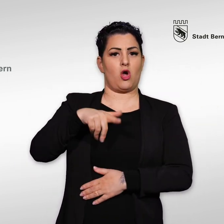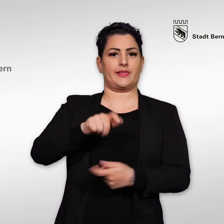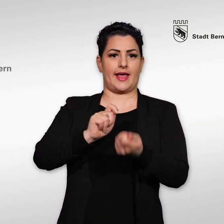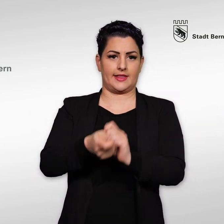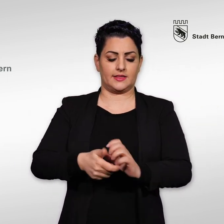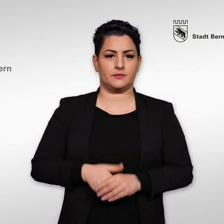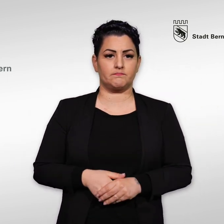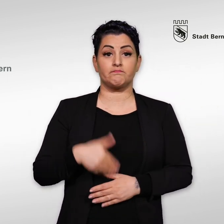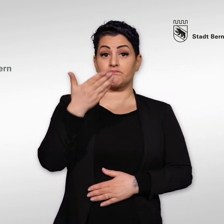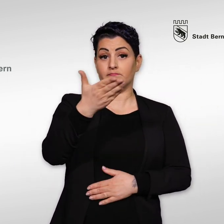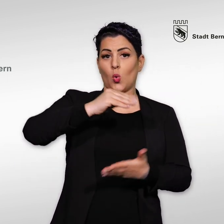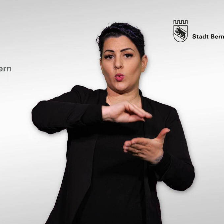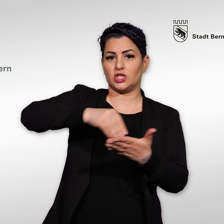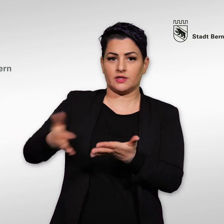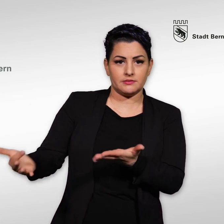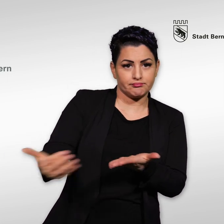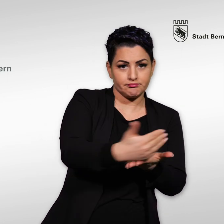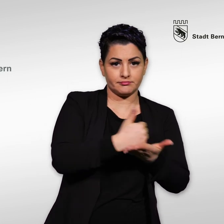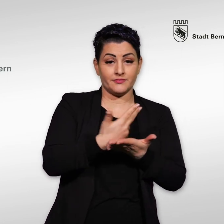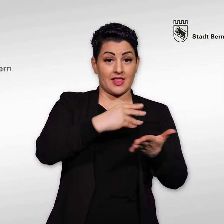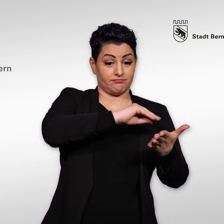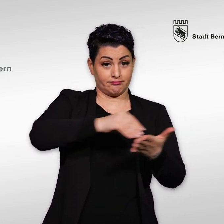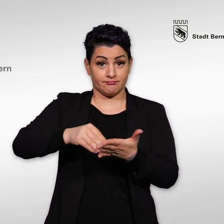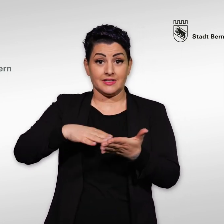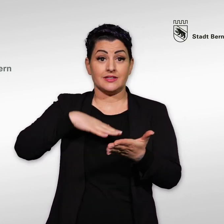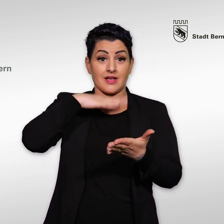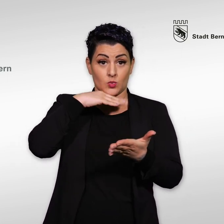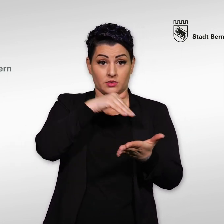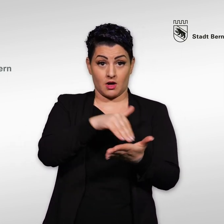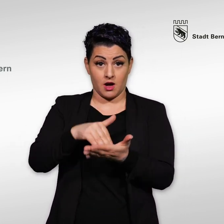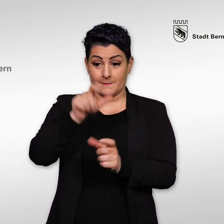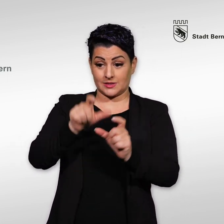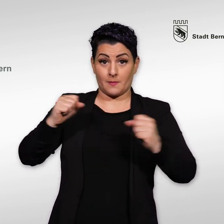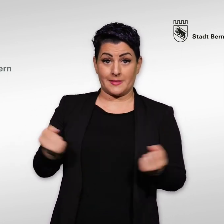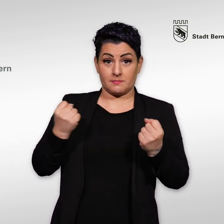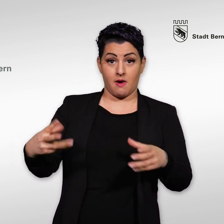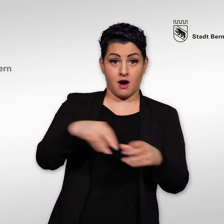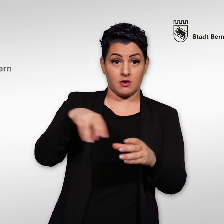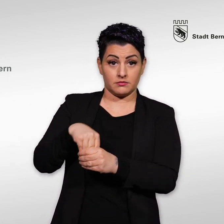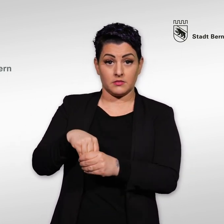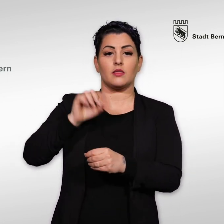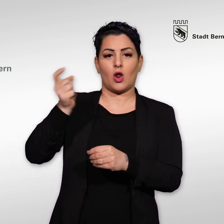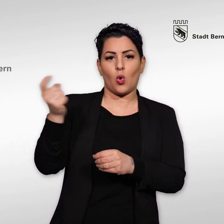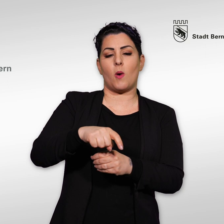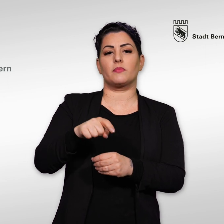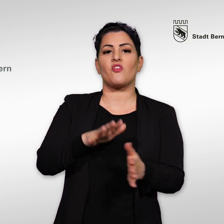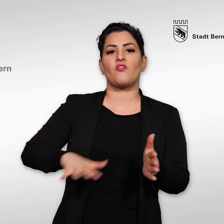ändern möchten. Sie sammeln Unterschriften und wenn genügend Personen mitgemacht haben, kommt es zu einer Volksabstimmung.